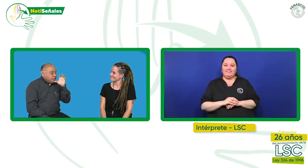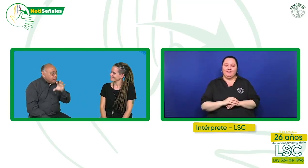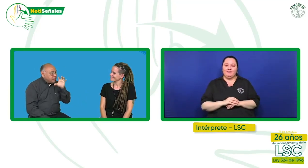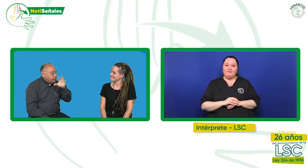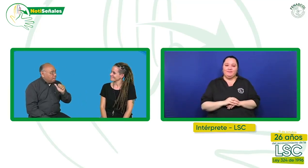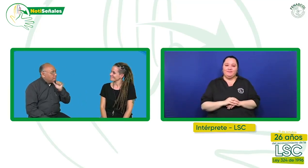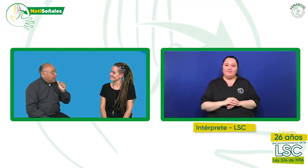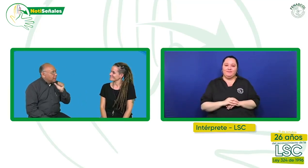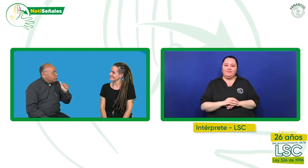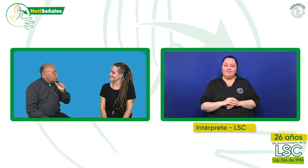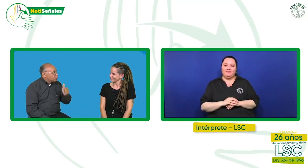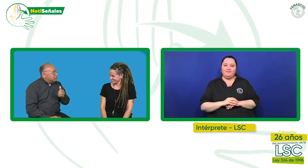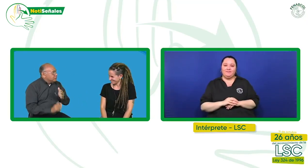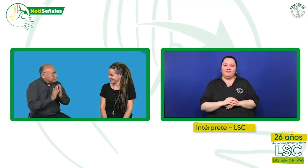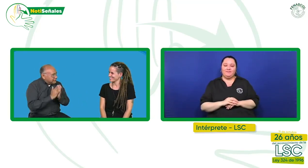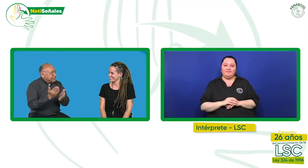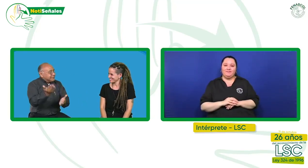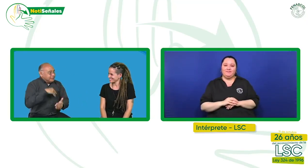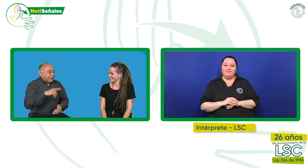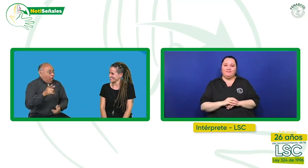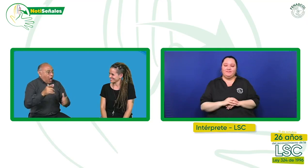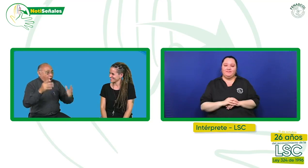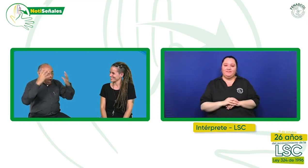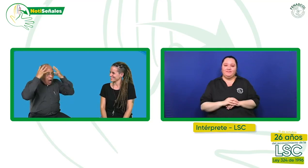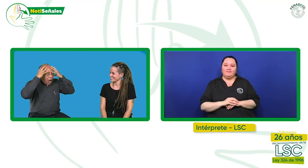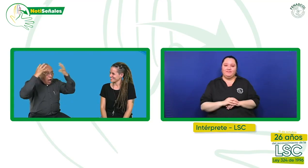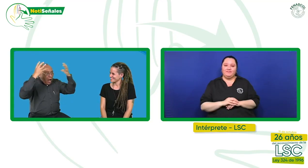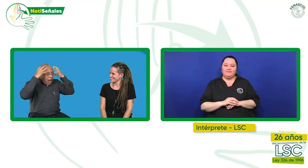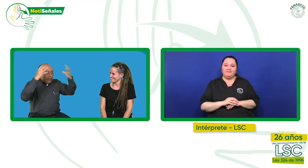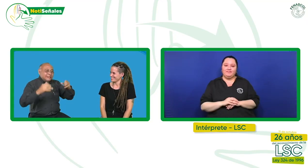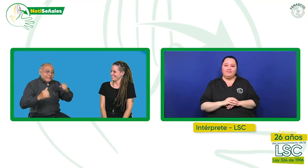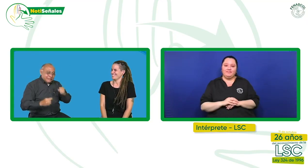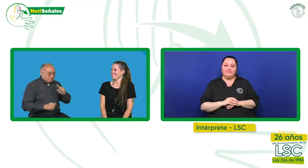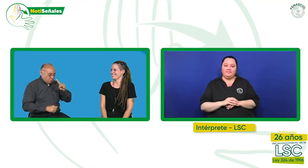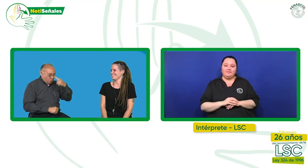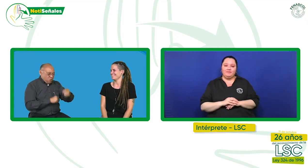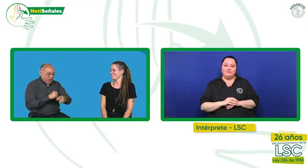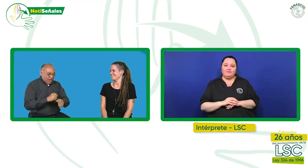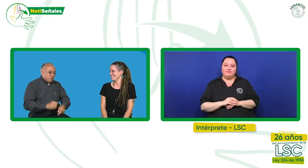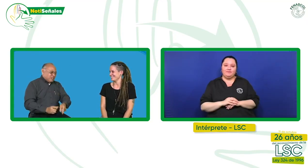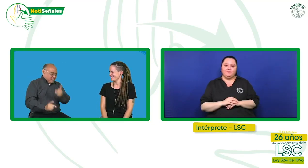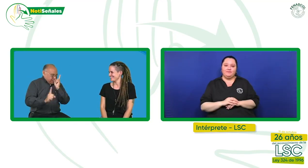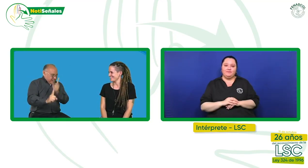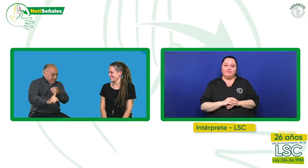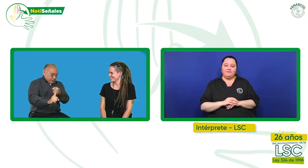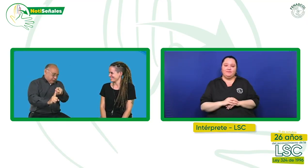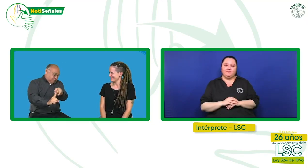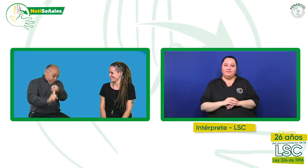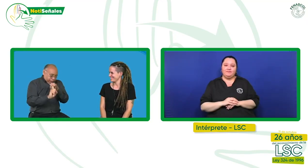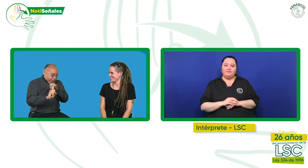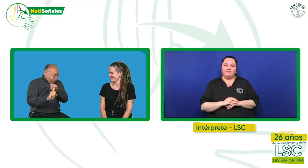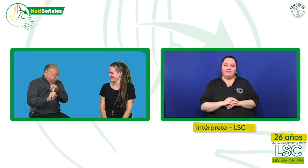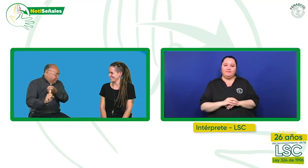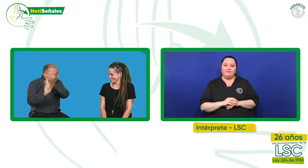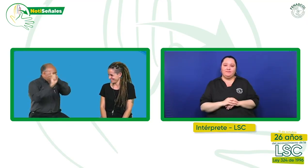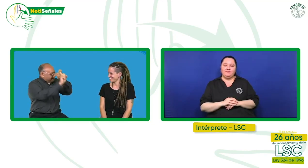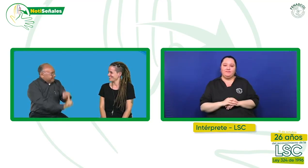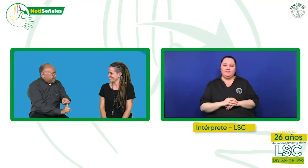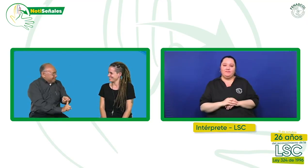más personas. De hecho, yo le he pedido a más personas de ya que puedan venir. Mariluz. A Mariluz que pueda estar y que nos acompañe acá.